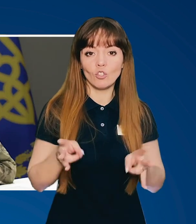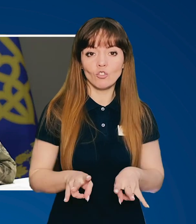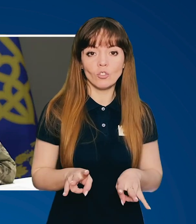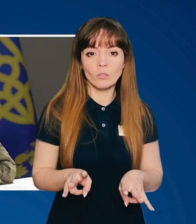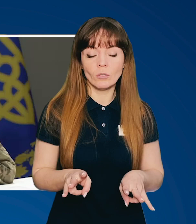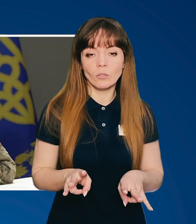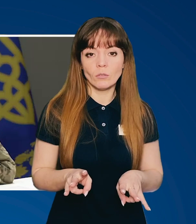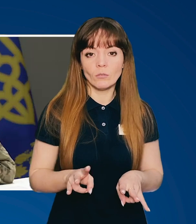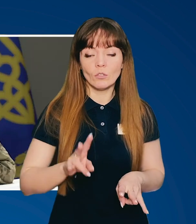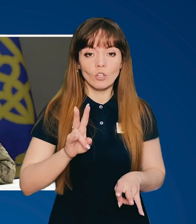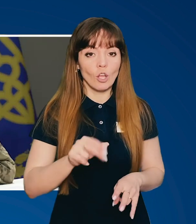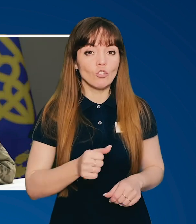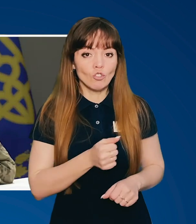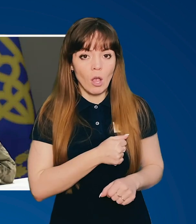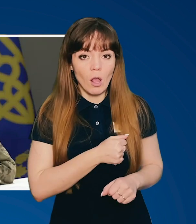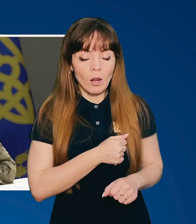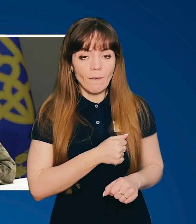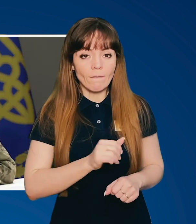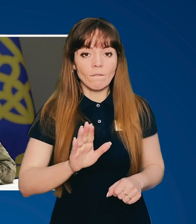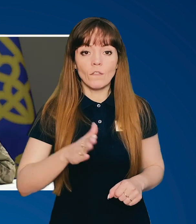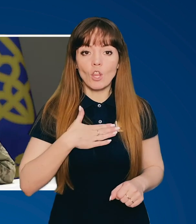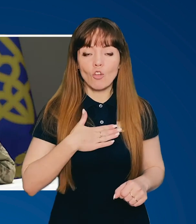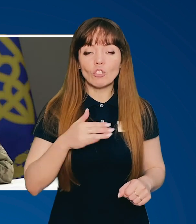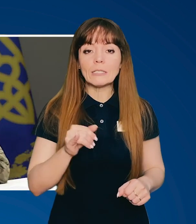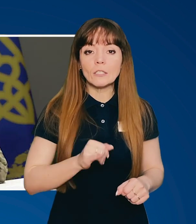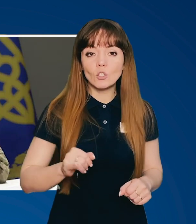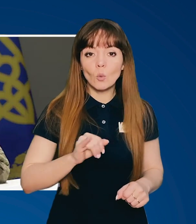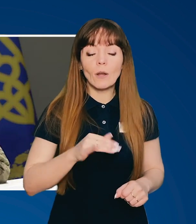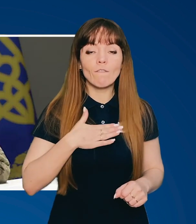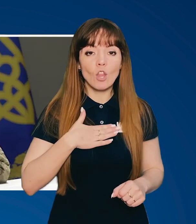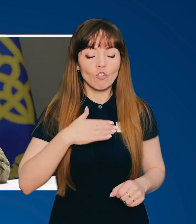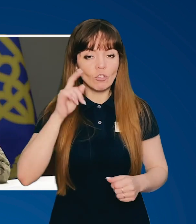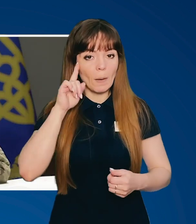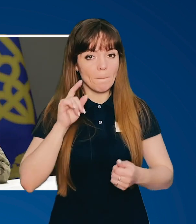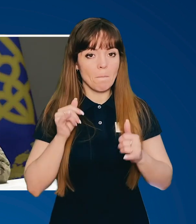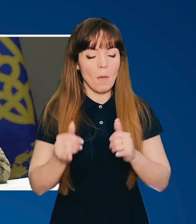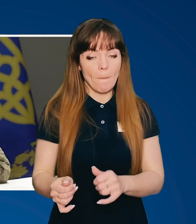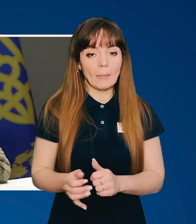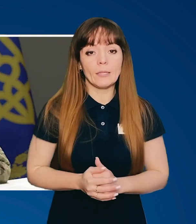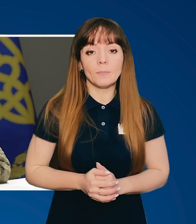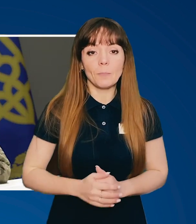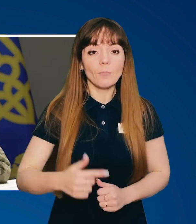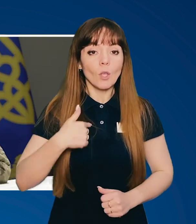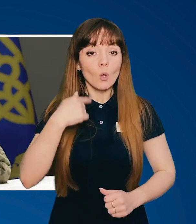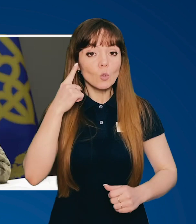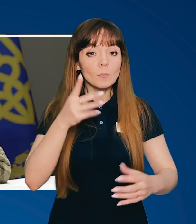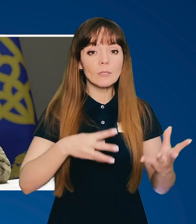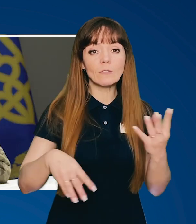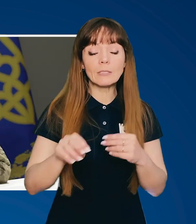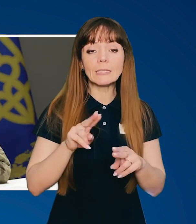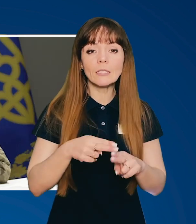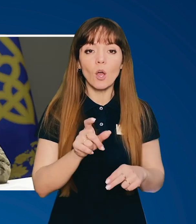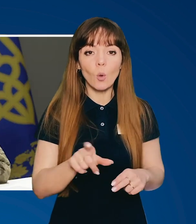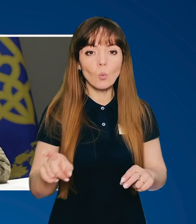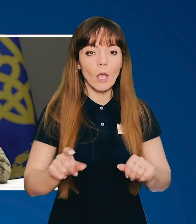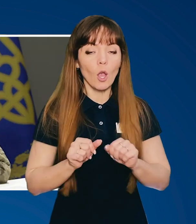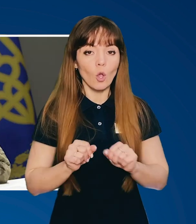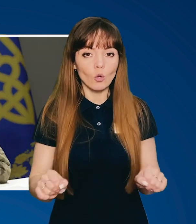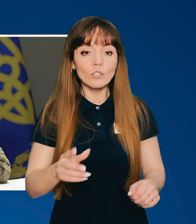залишились, на жаль, в нашій історії і нашій пам'яті. Я думаю, всі ці люди героїчні, всі